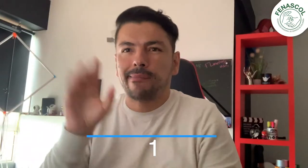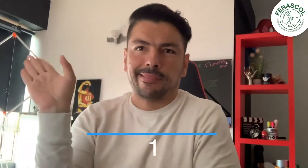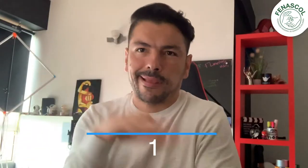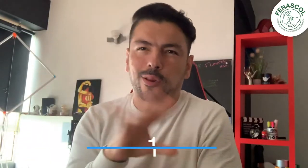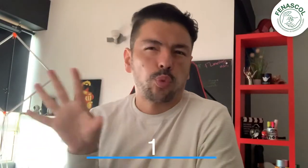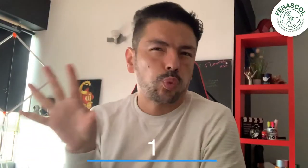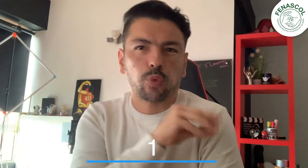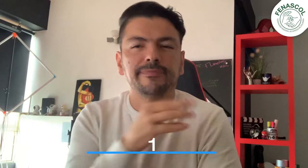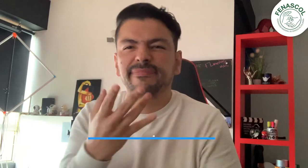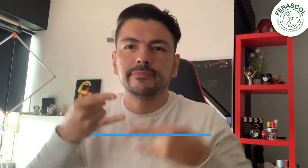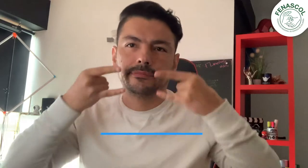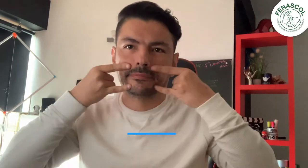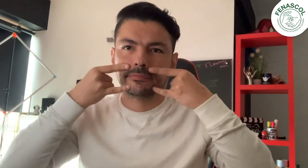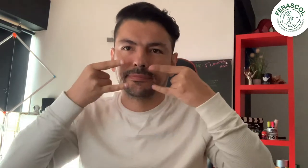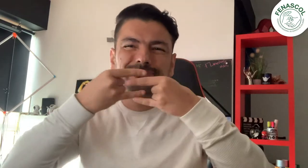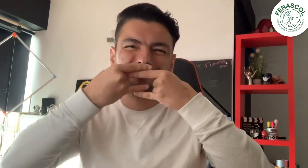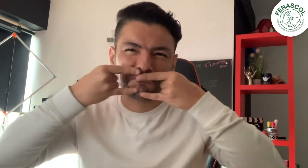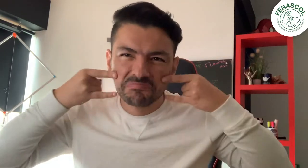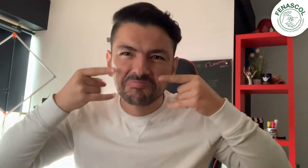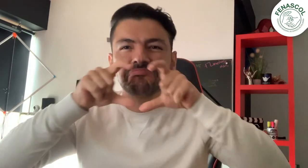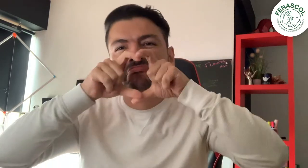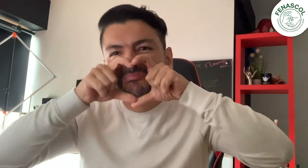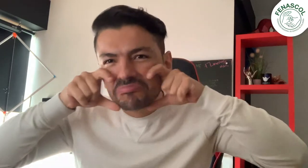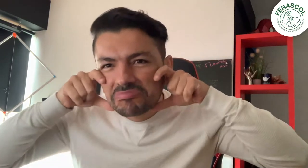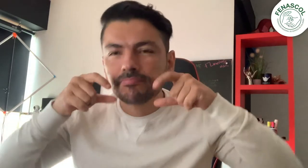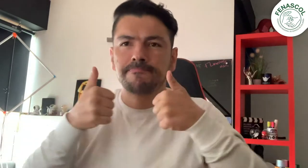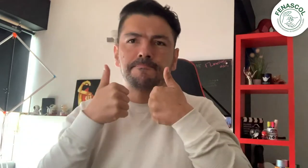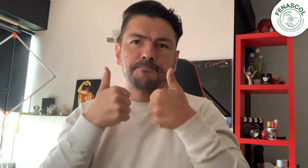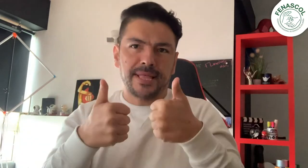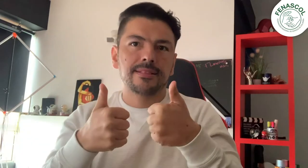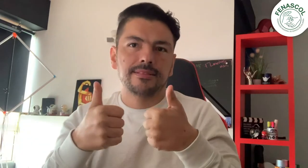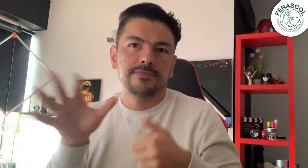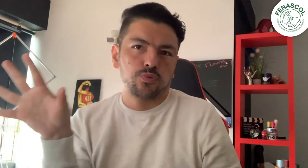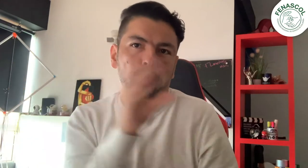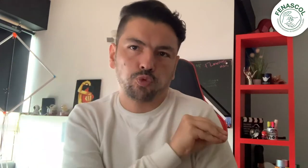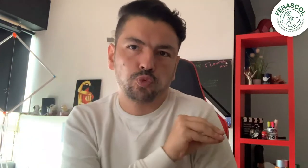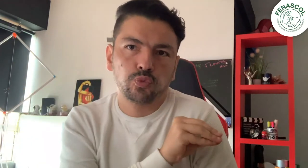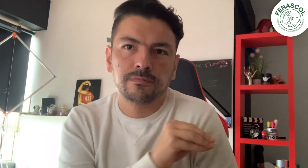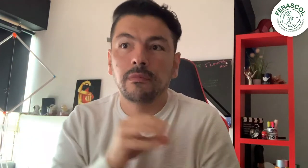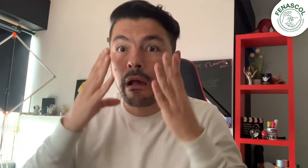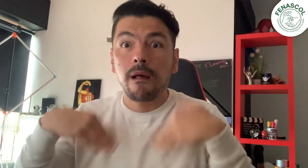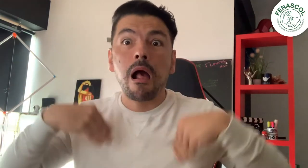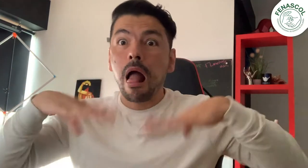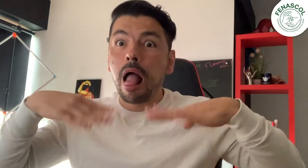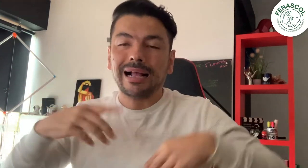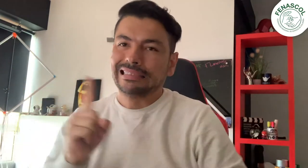asistentes deben usar tapabocas, siempre de la manera correcta. No se lo quiten en ningún momento, por favor.